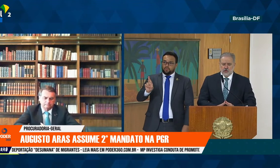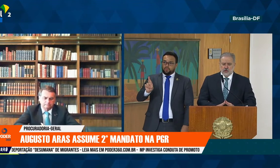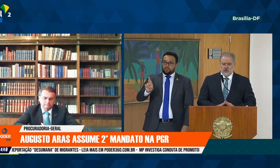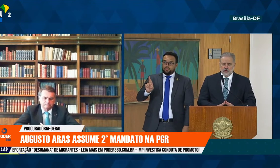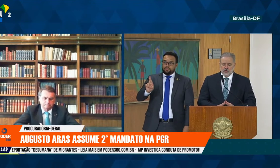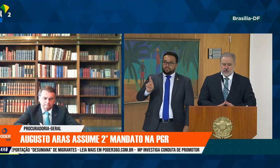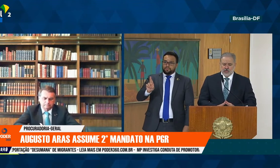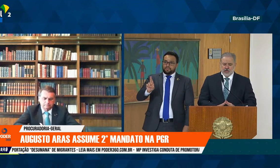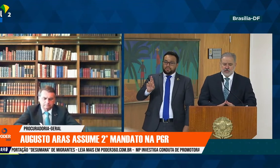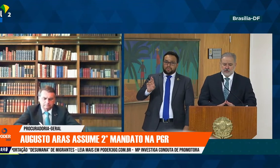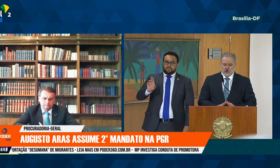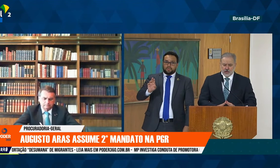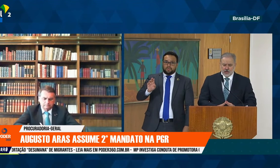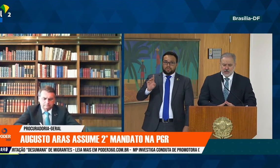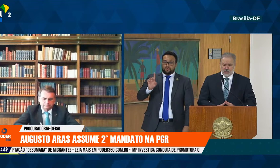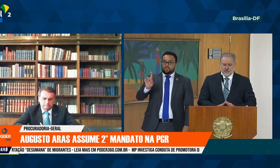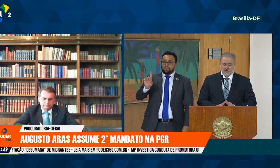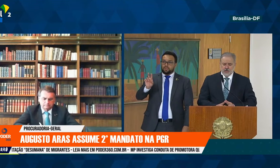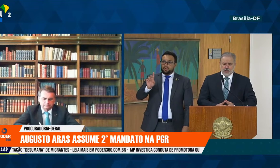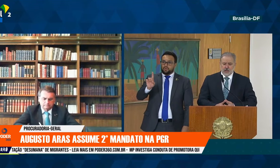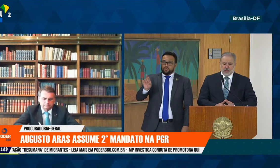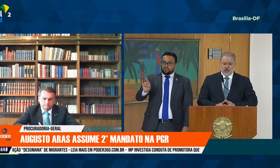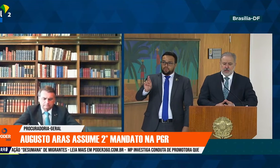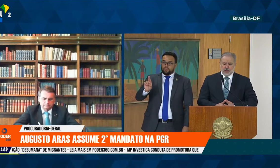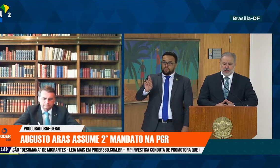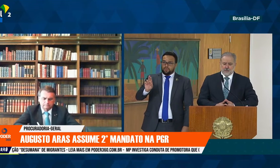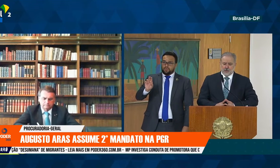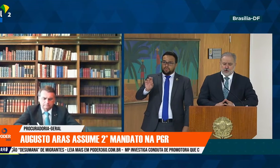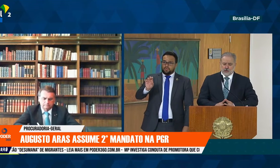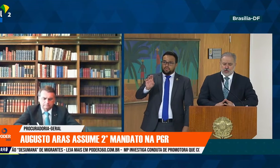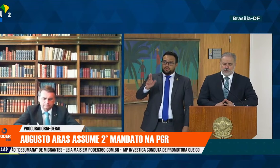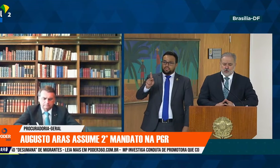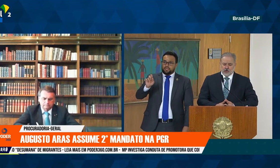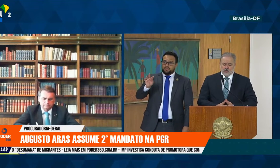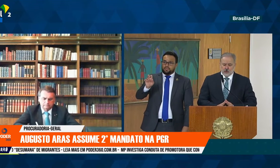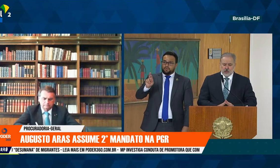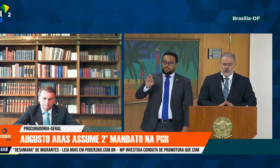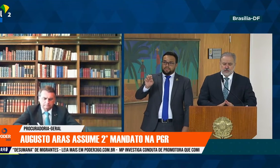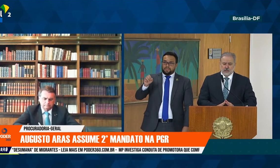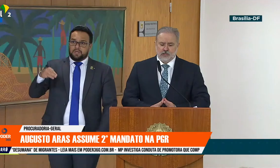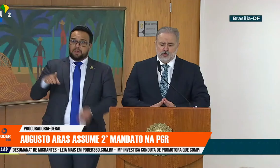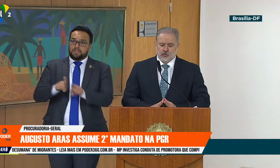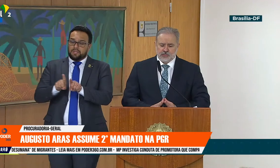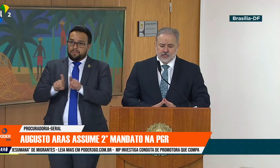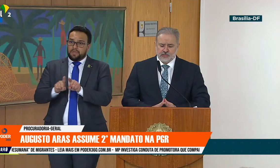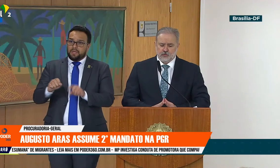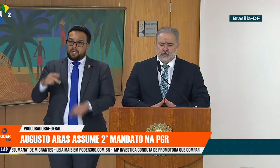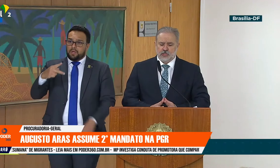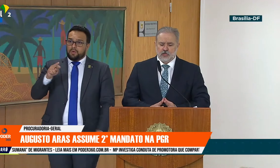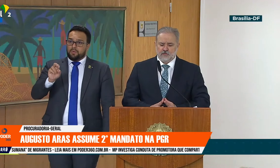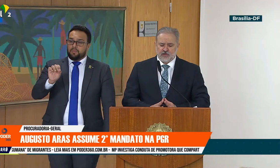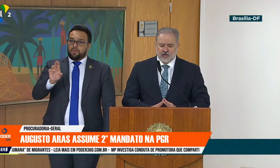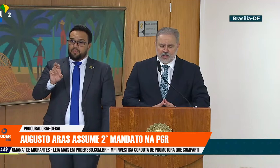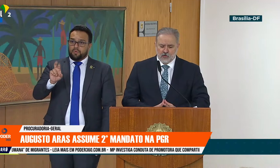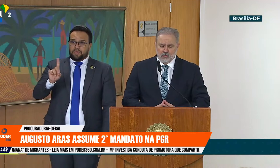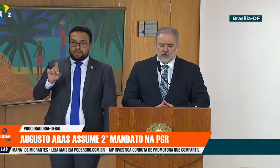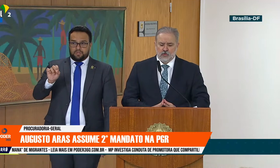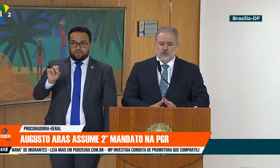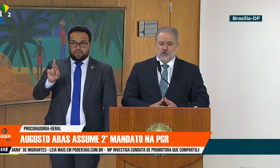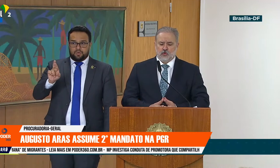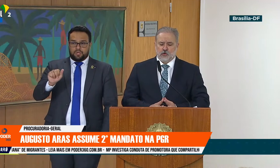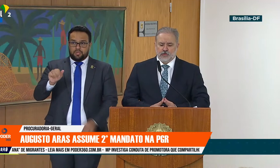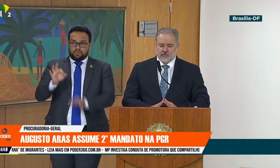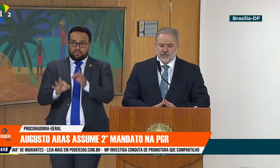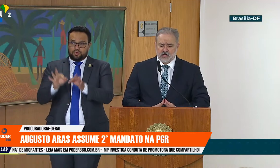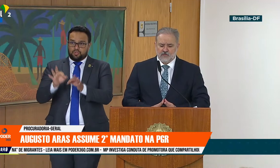Filho, doutora Eliana Torelli e a Procuradora de Justiça do Distrito Federal,